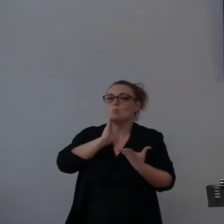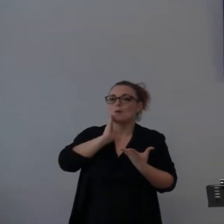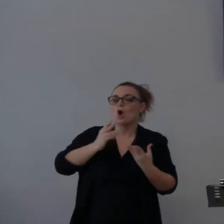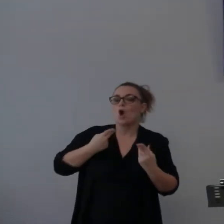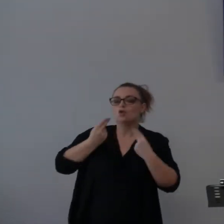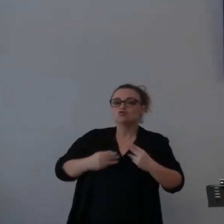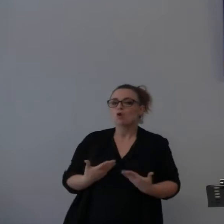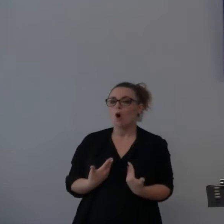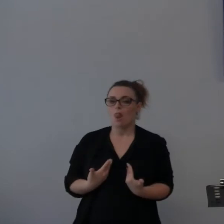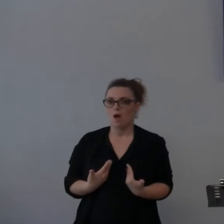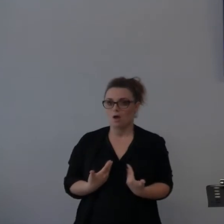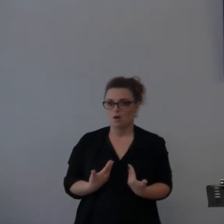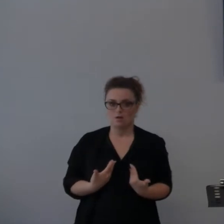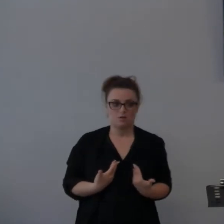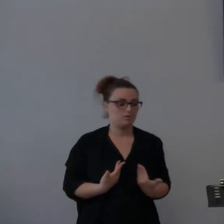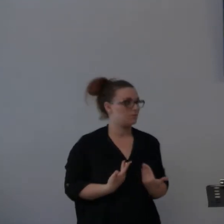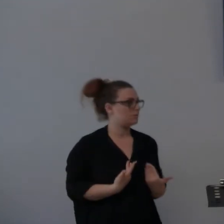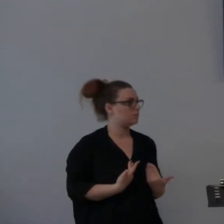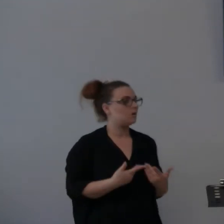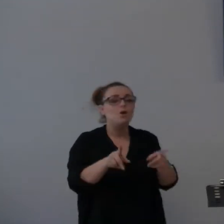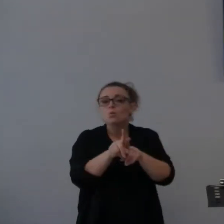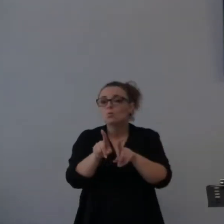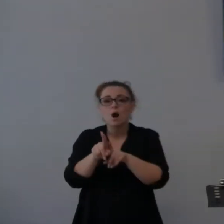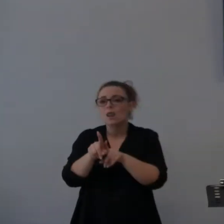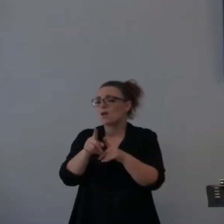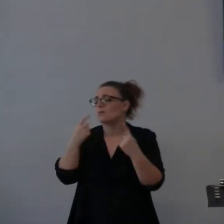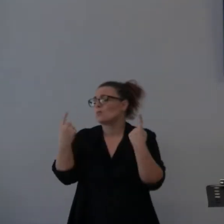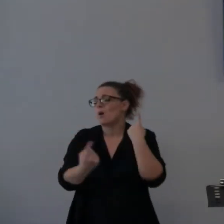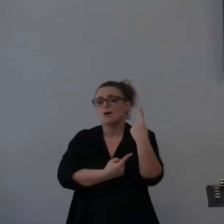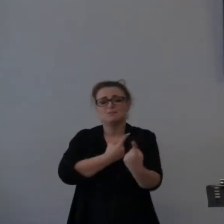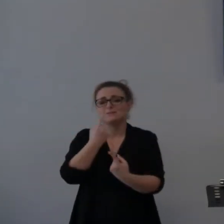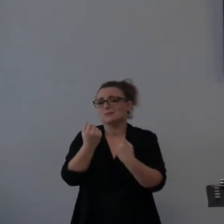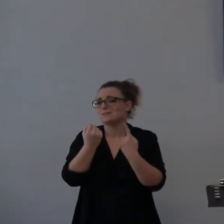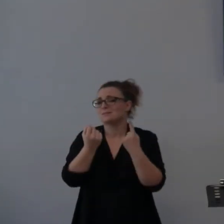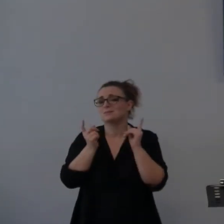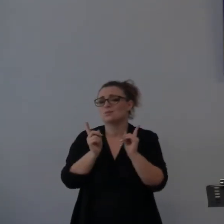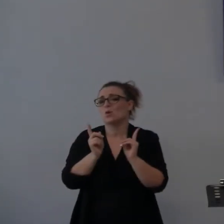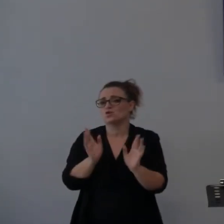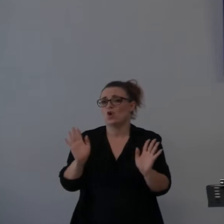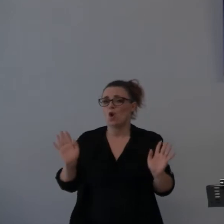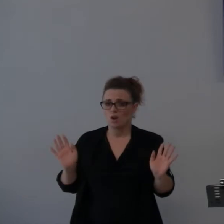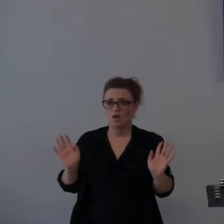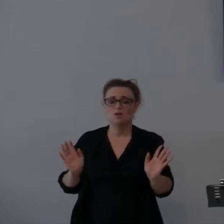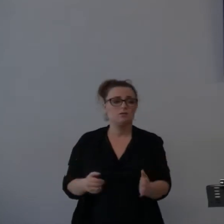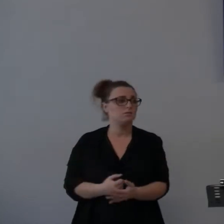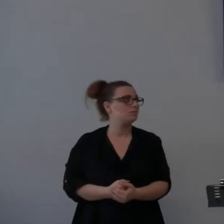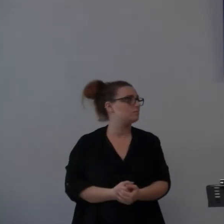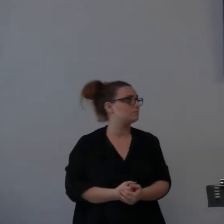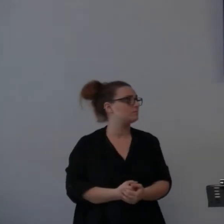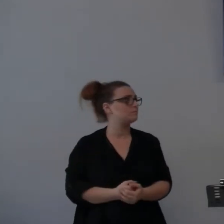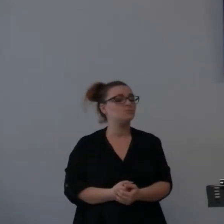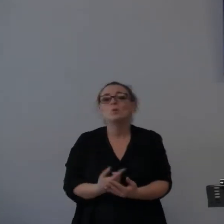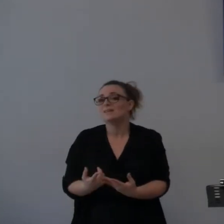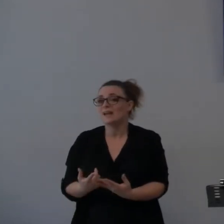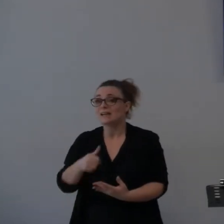E così vale per ogni cosa a noi potremo rivolgere la nostra adorazione,